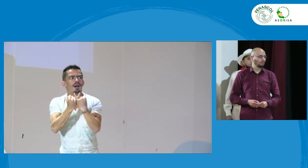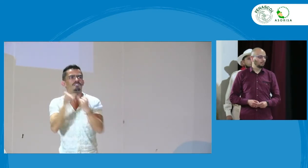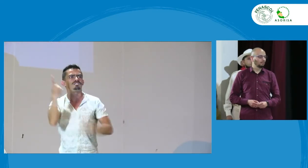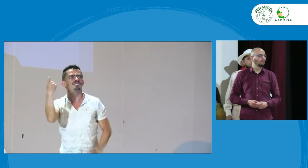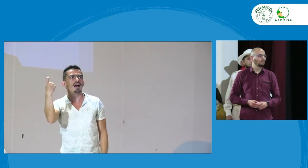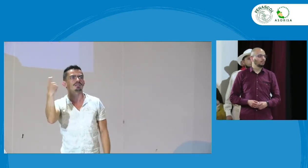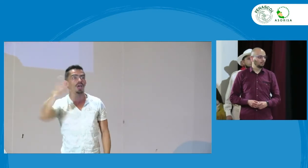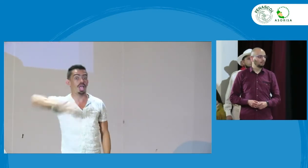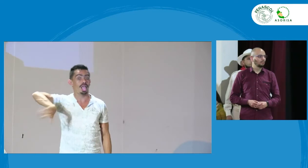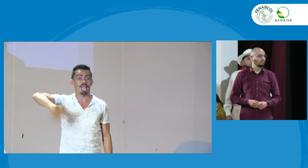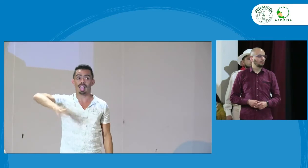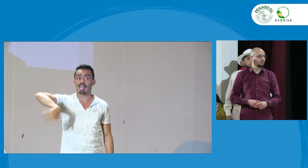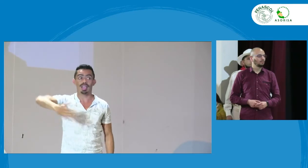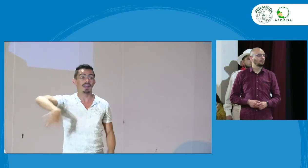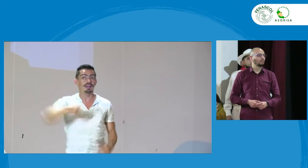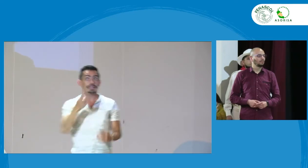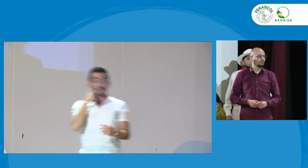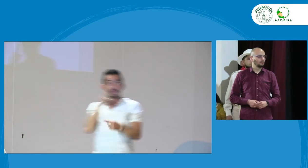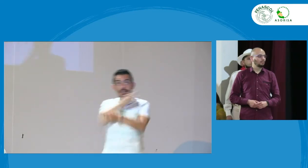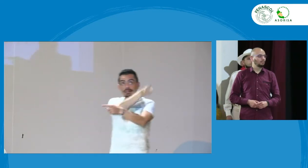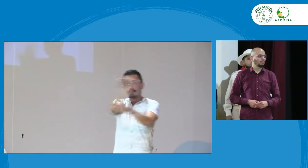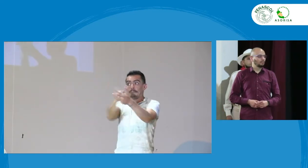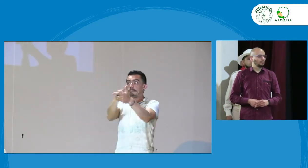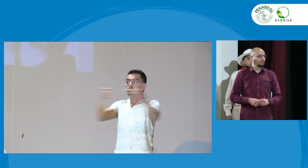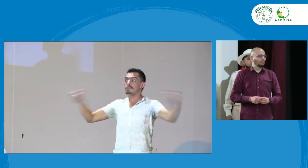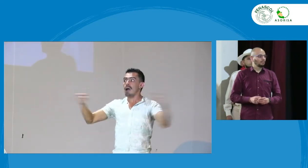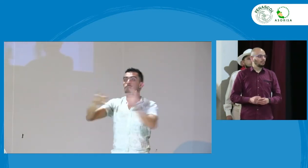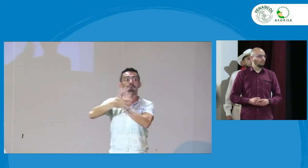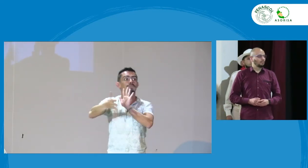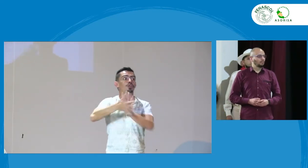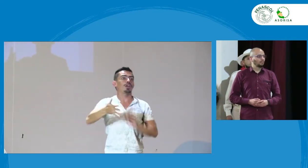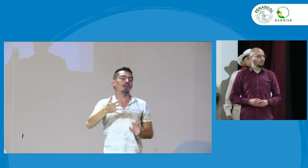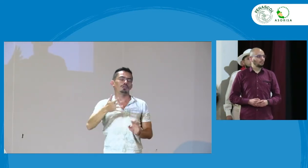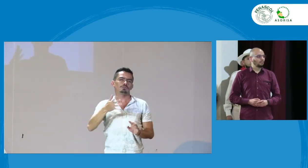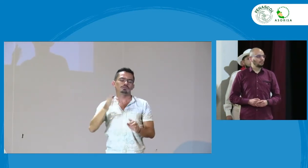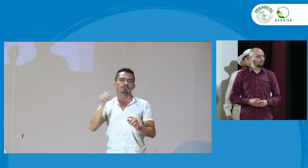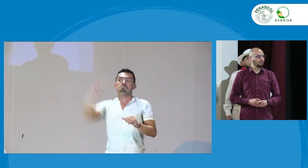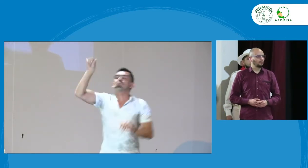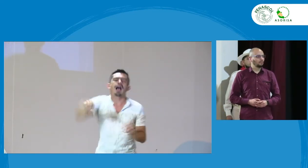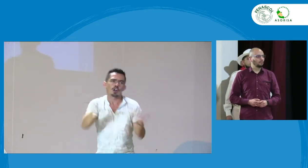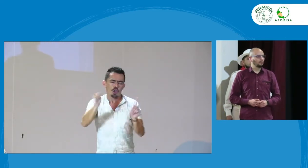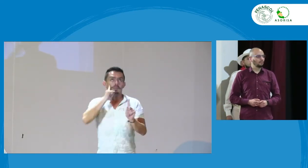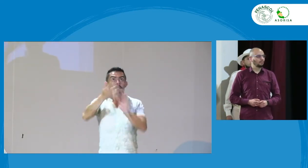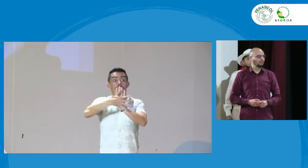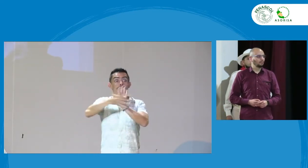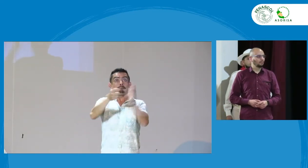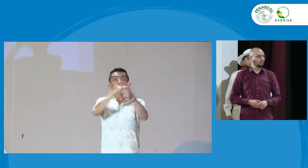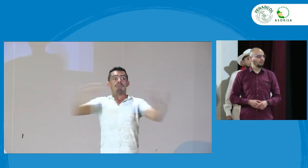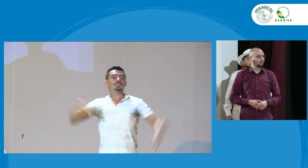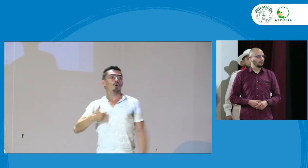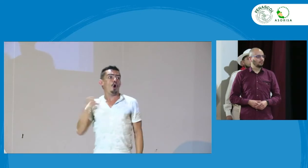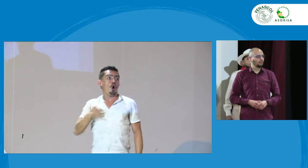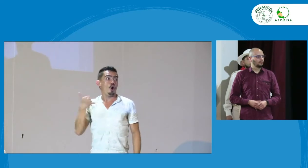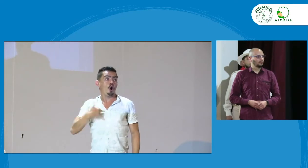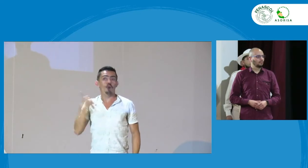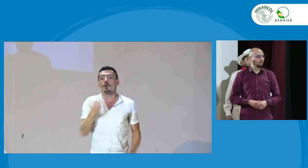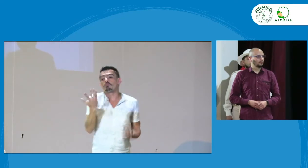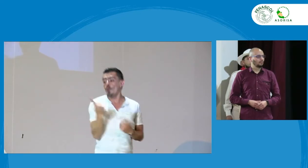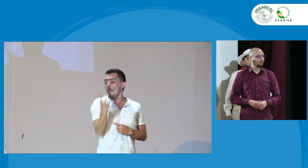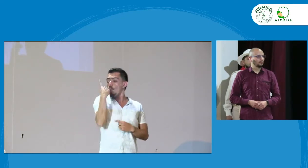culturales el que es modelo lingüístico no hay elementos identitarios que es lo que ocurre en la mayoría de modelos lingüísticos que obviamente no le digo que hacen